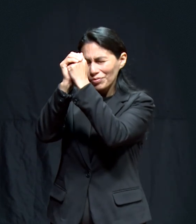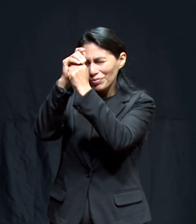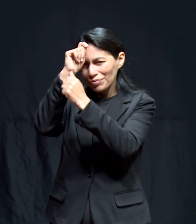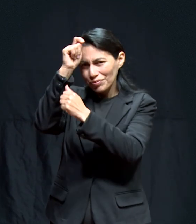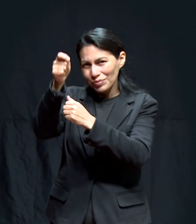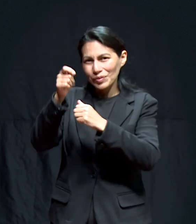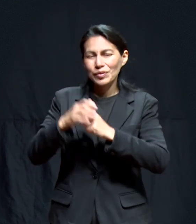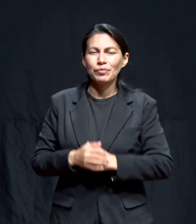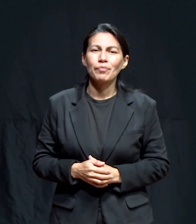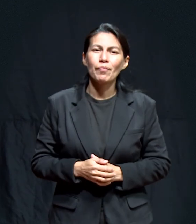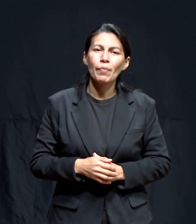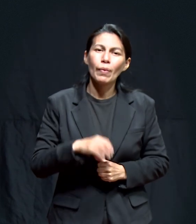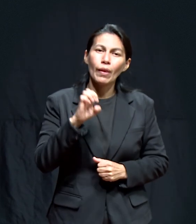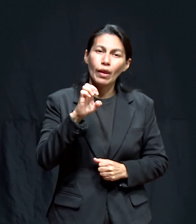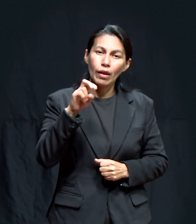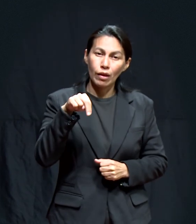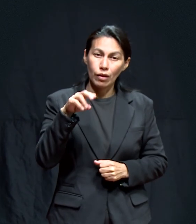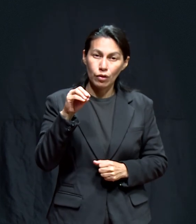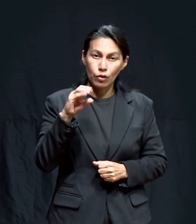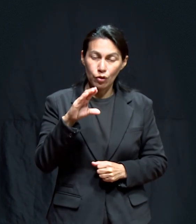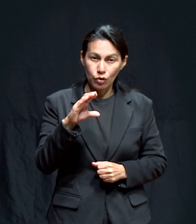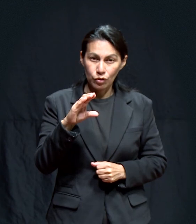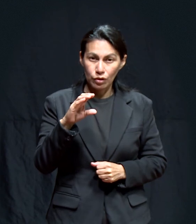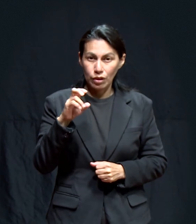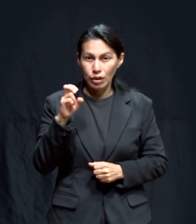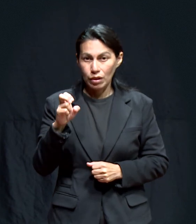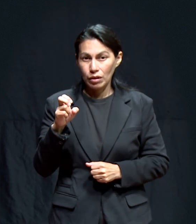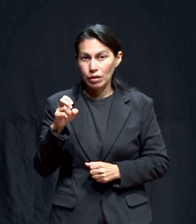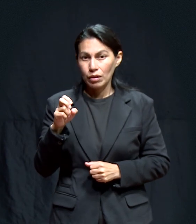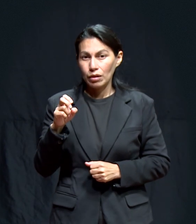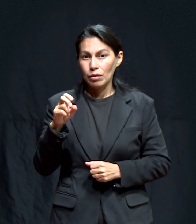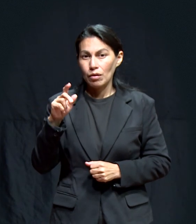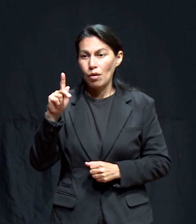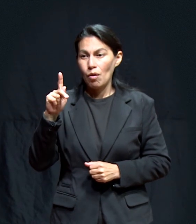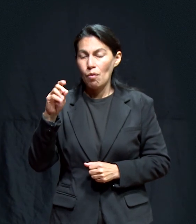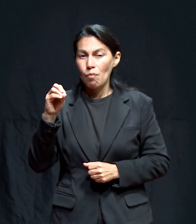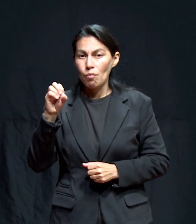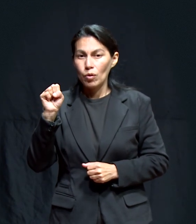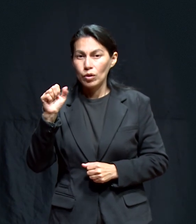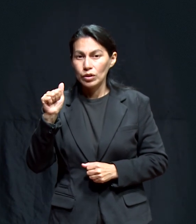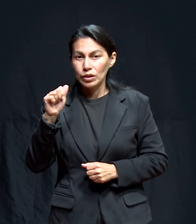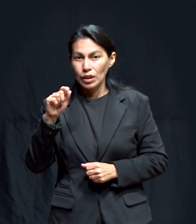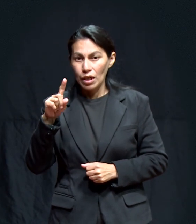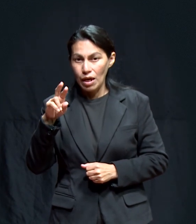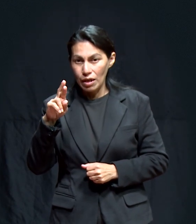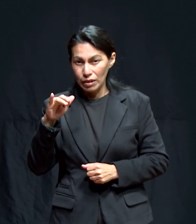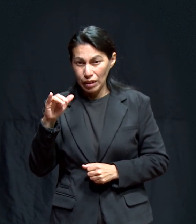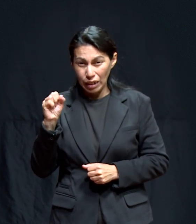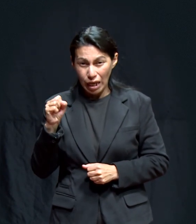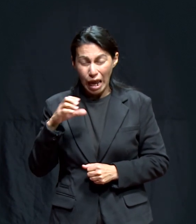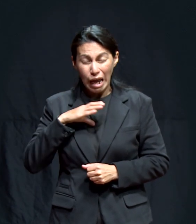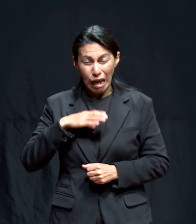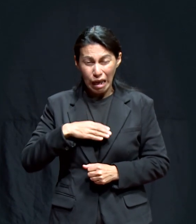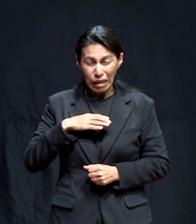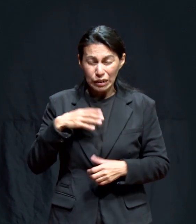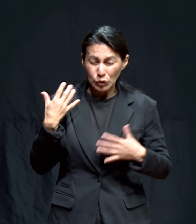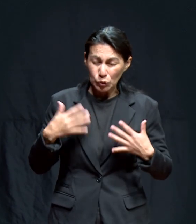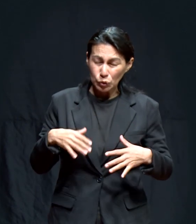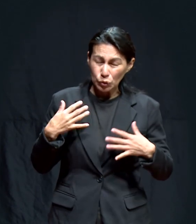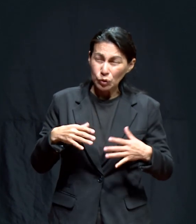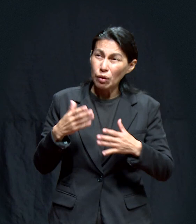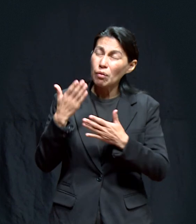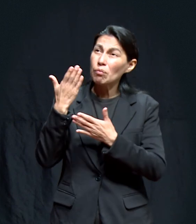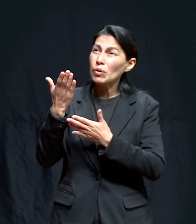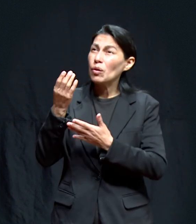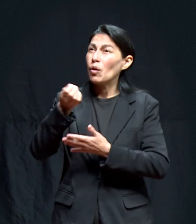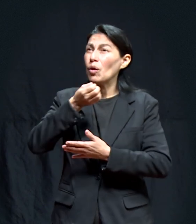De la iglesia De Tepeyac En Poza Rica Pido que oren Por mí Para que el cáncer Que tengo Se me quite Y pueda